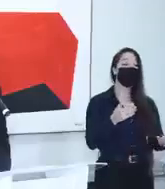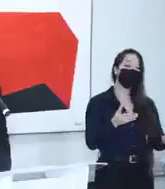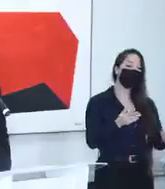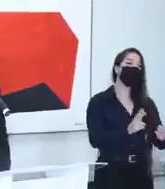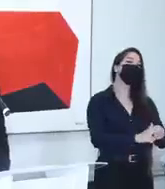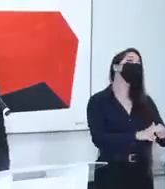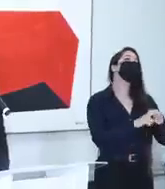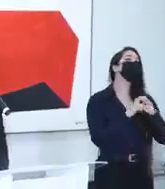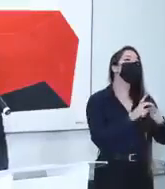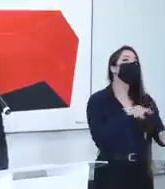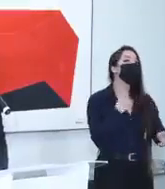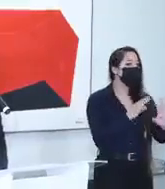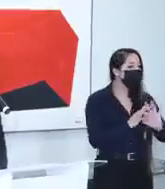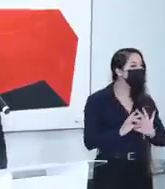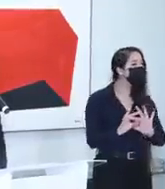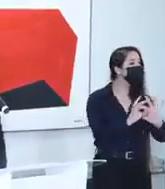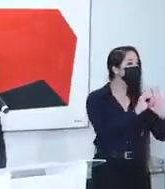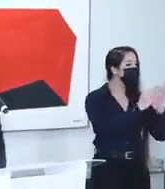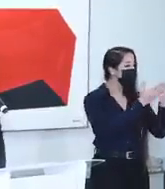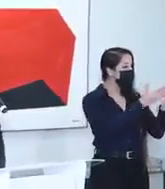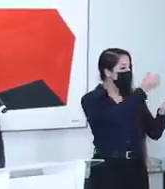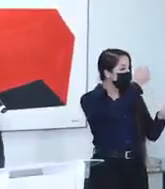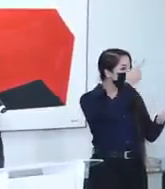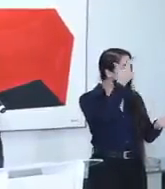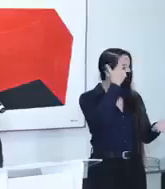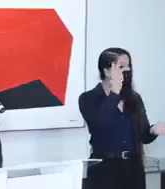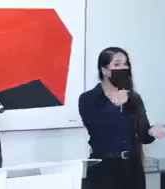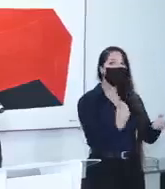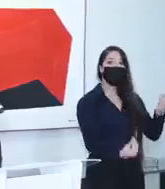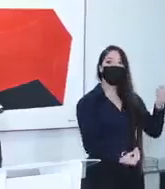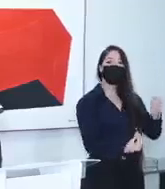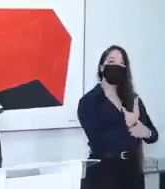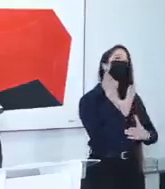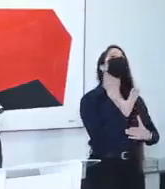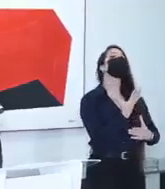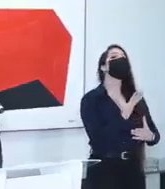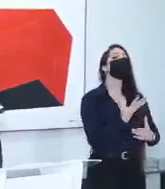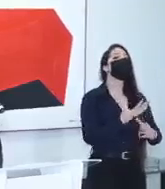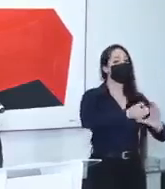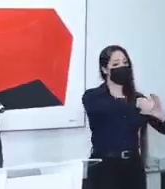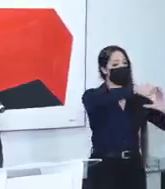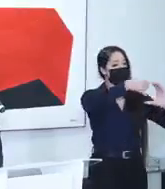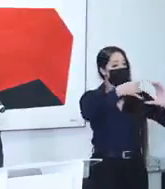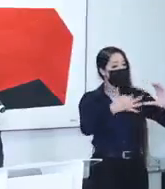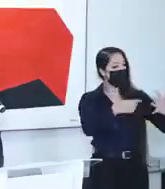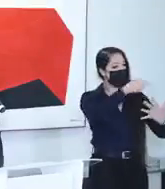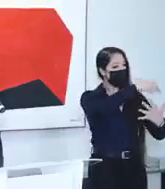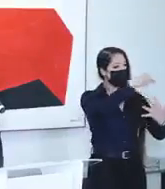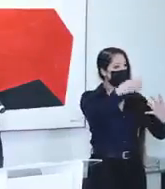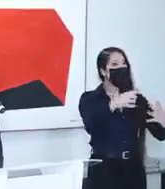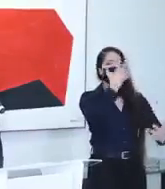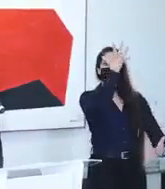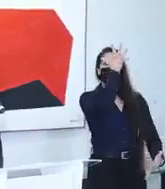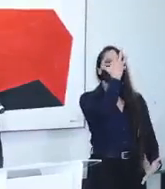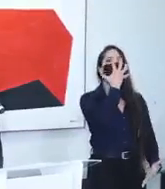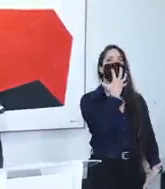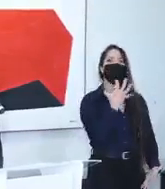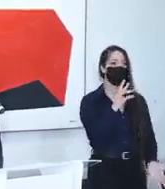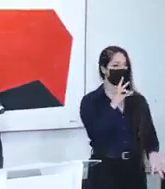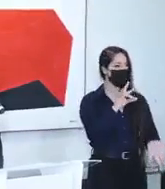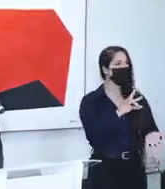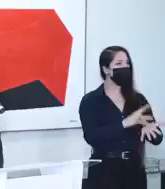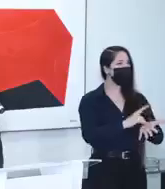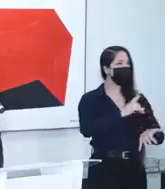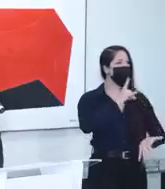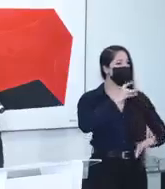Por isso a gente se uniu, prefeito. Por isso a gente vai criar critérios sérios, com